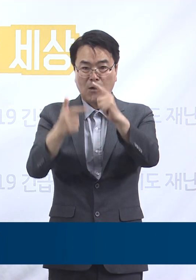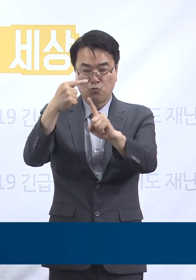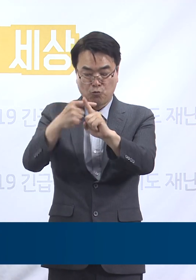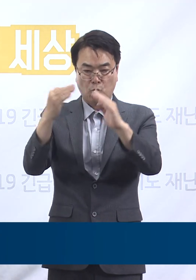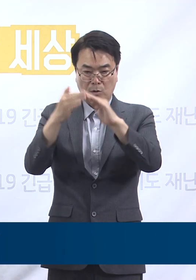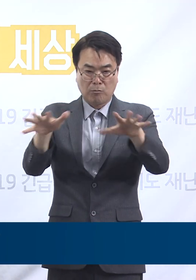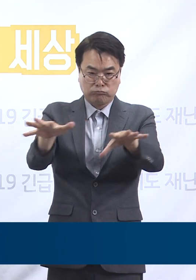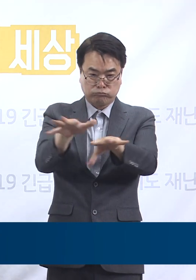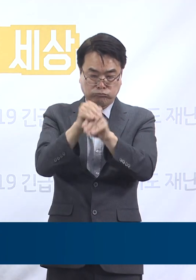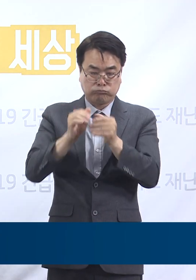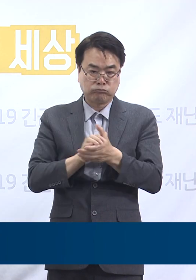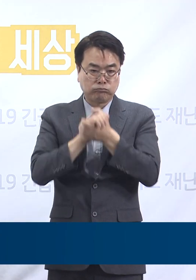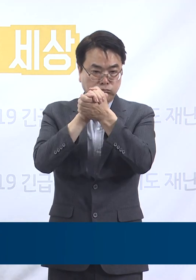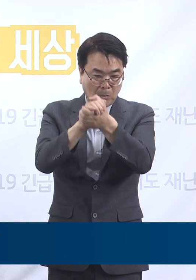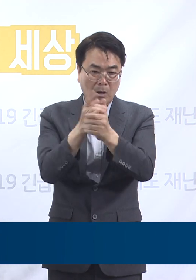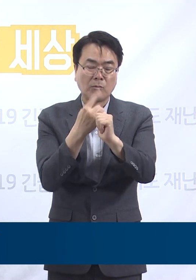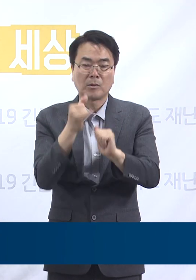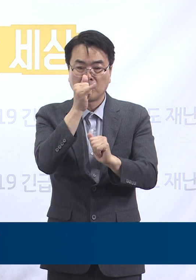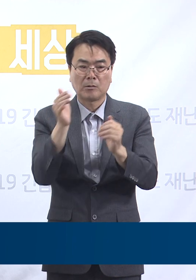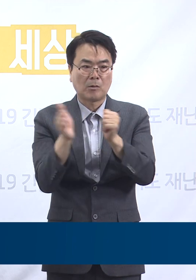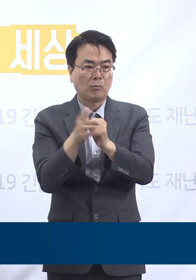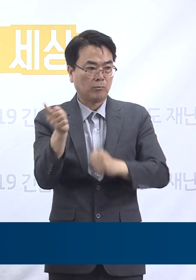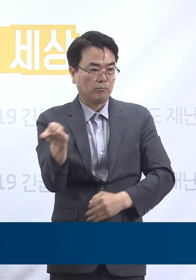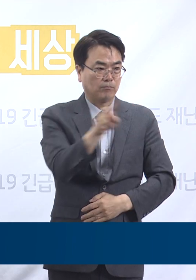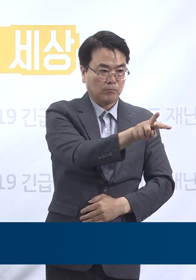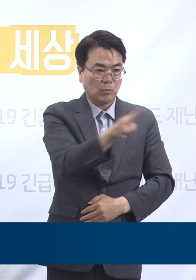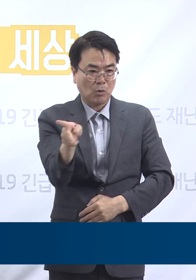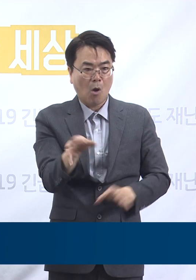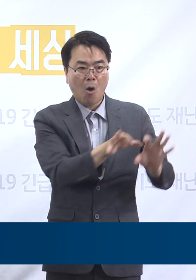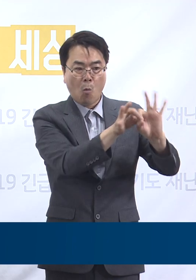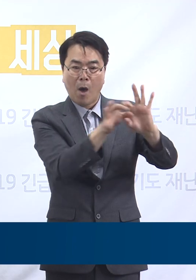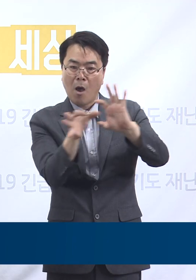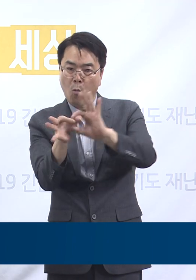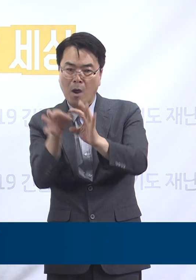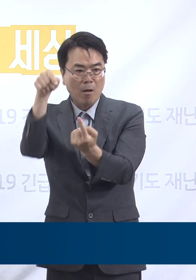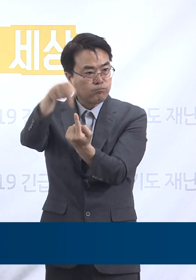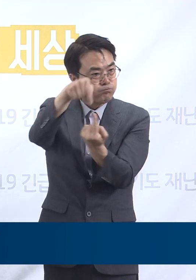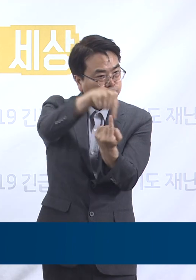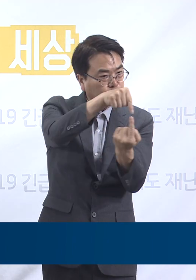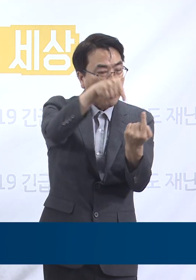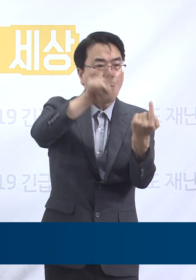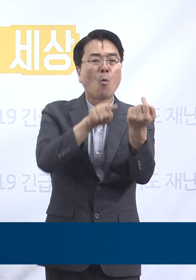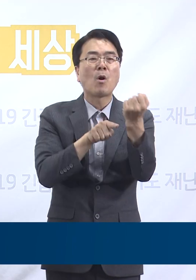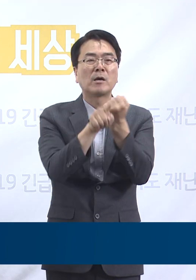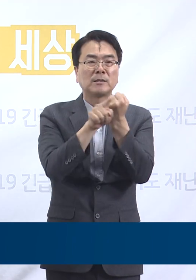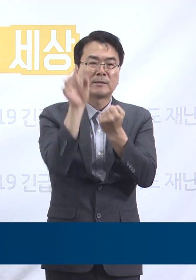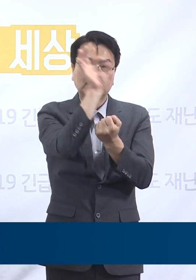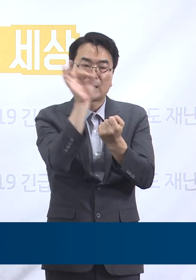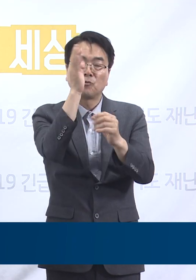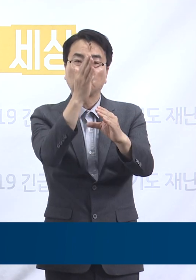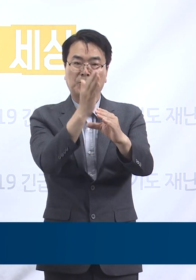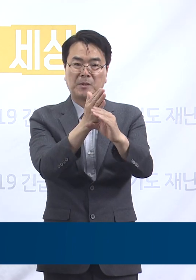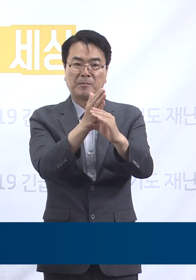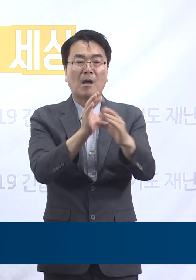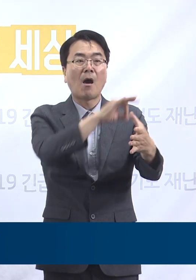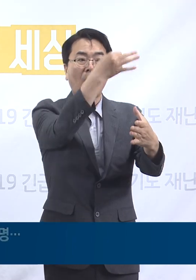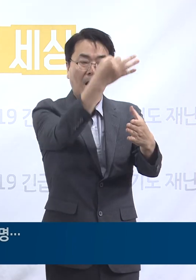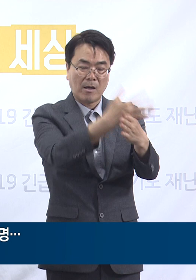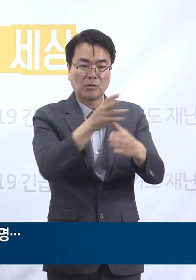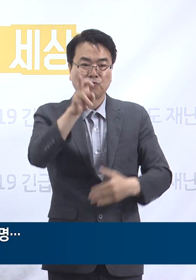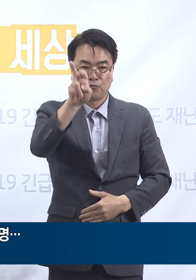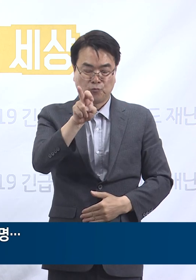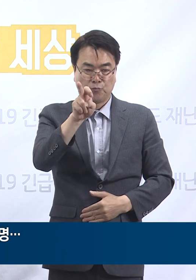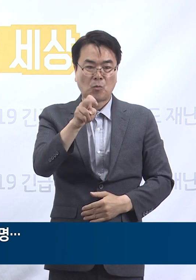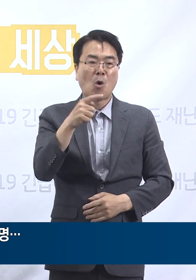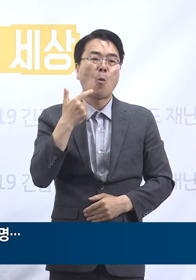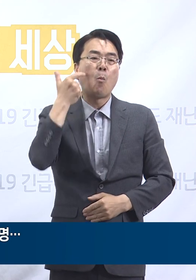확인되어 두 사례 연관성에 대해서 지속적으로 역학조사 중입니다. 안양과 군포 목회자 모임